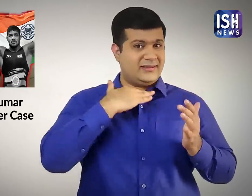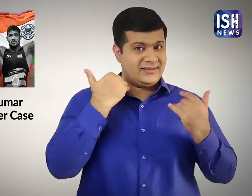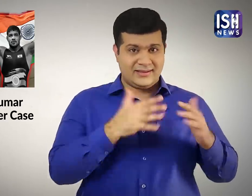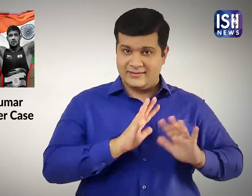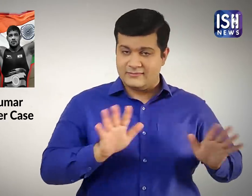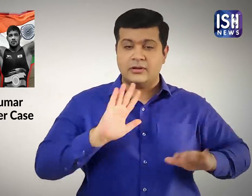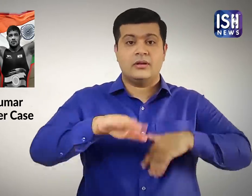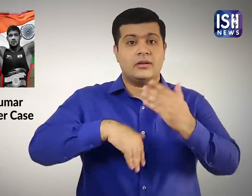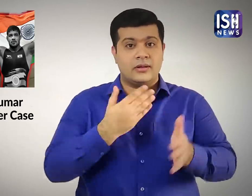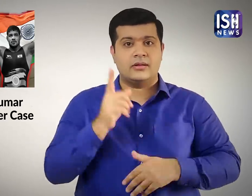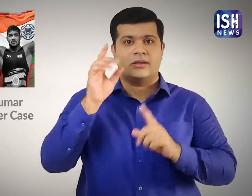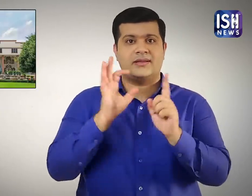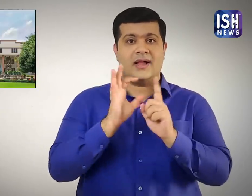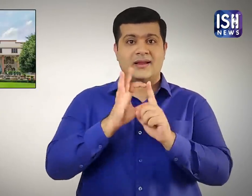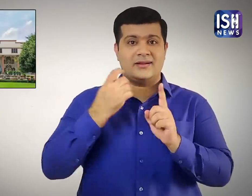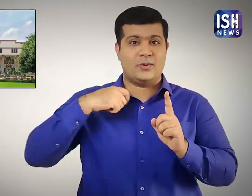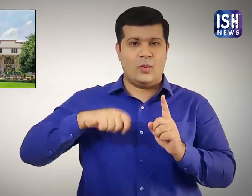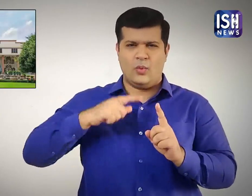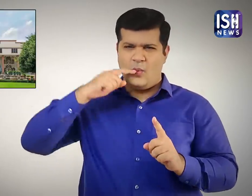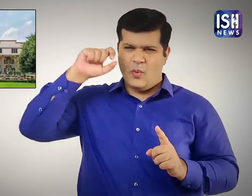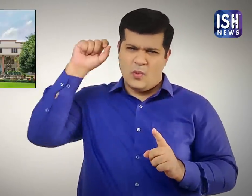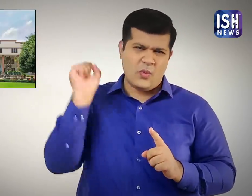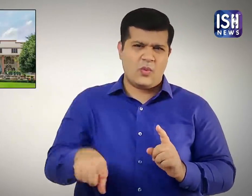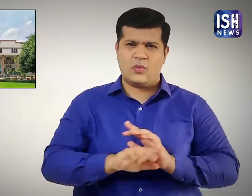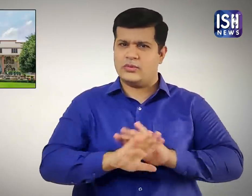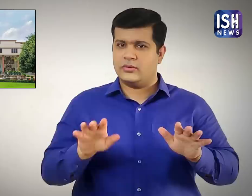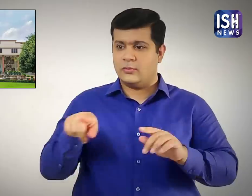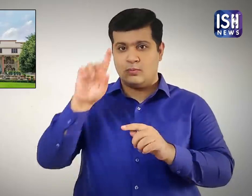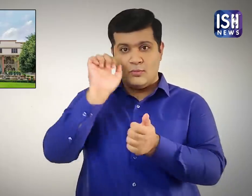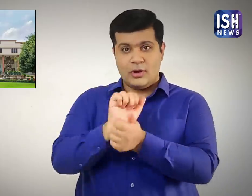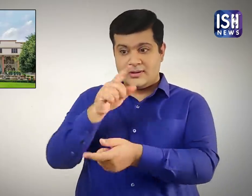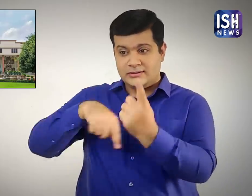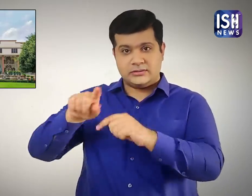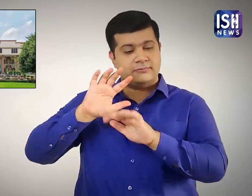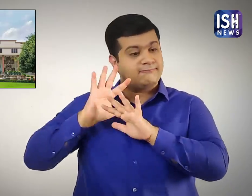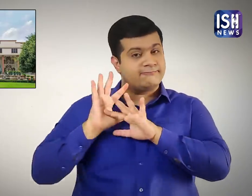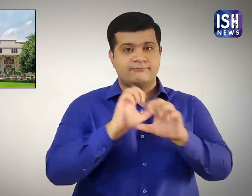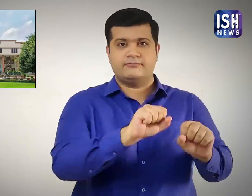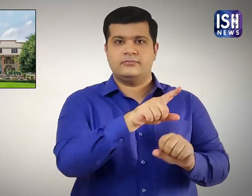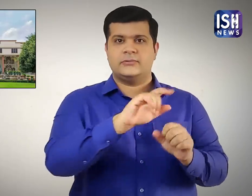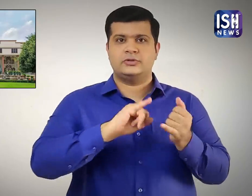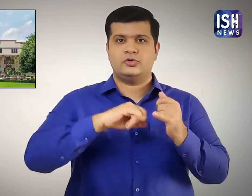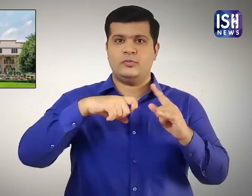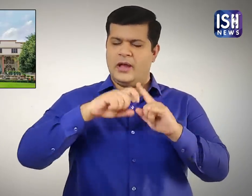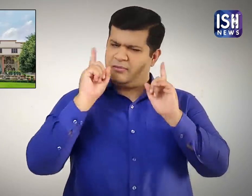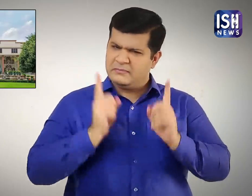राना की मौत के बाद दिली की एक अदालत ने सुशील कुमार के खिलाफ गेर जमानती गरफतारी वारन जारी किया